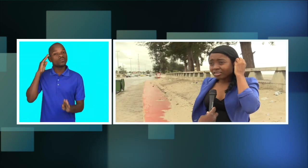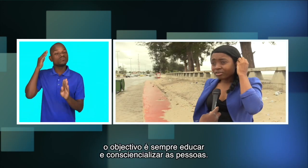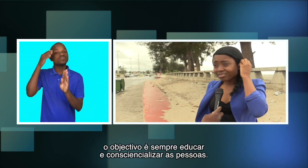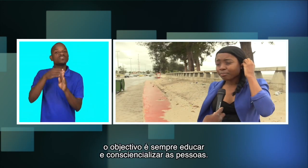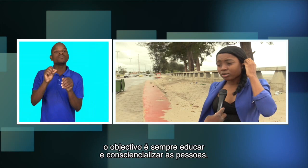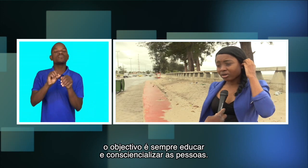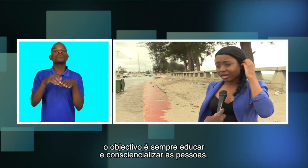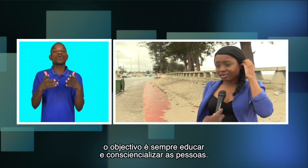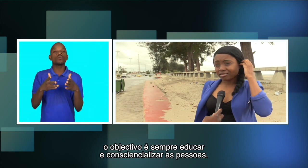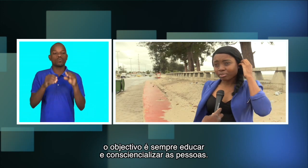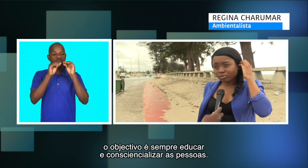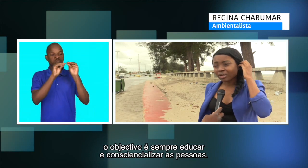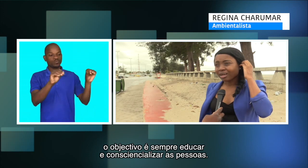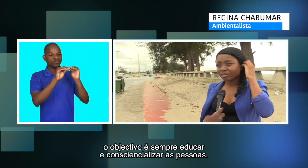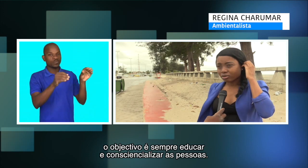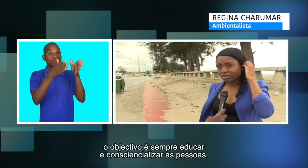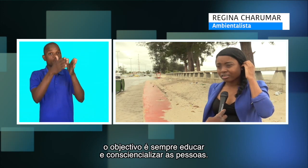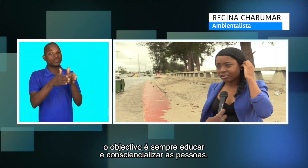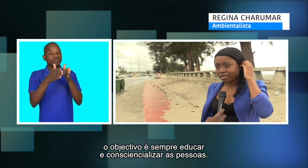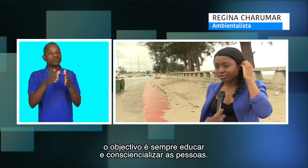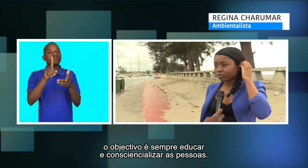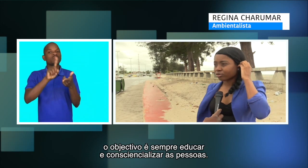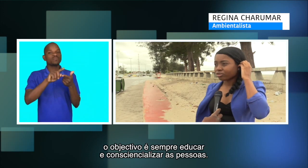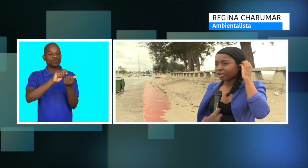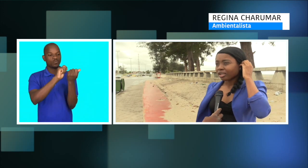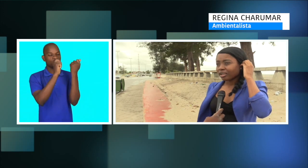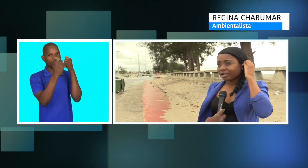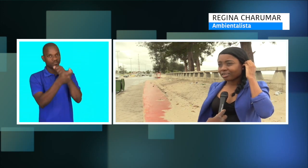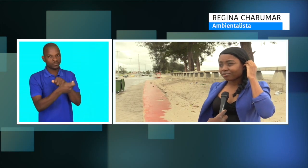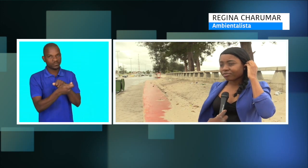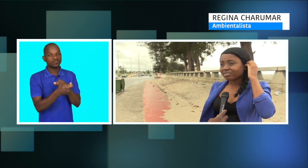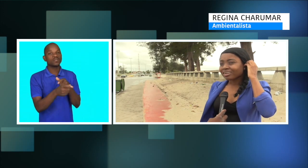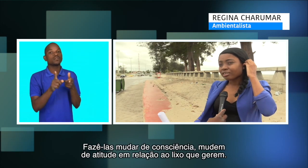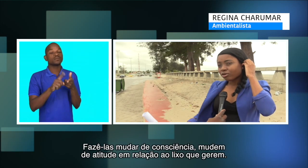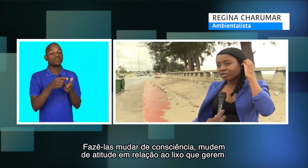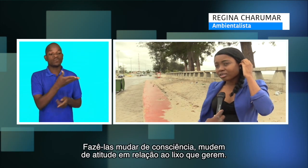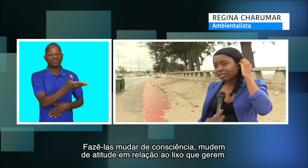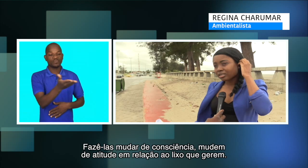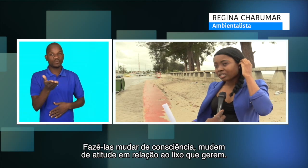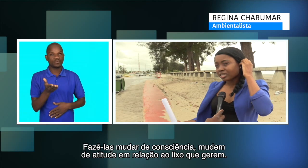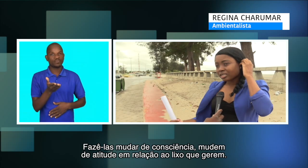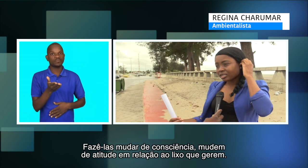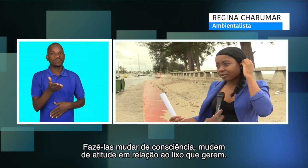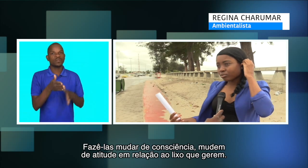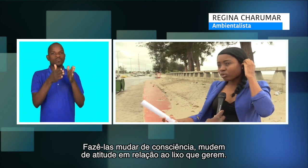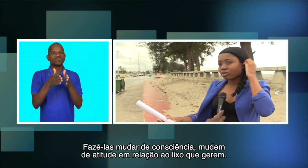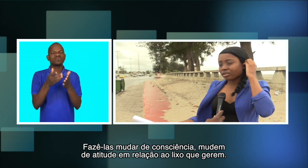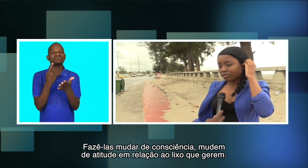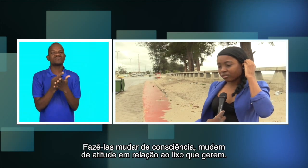O objetivo é sempre educar. É sempre educar e consciencializar as pessoas. Fazê-las com que